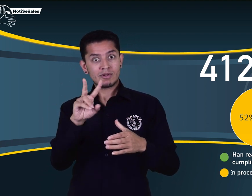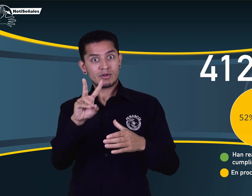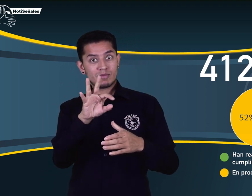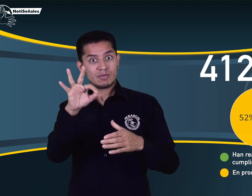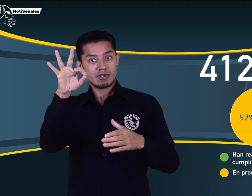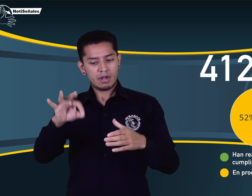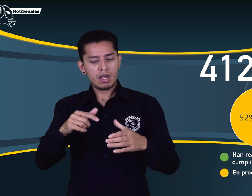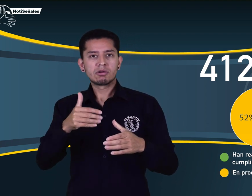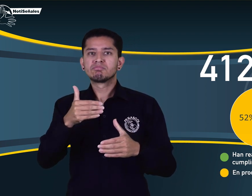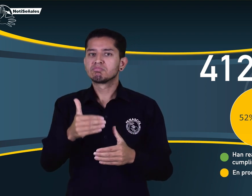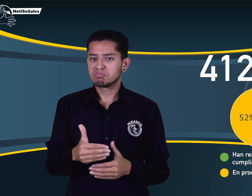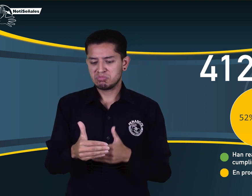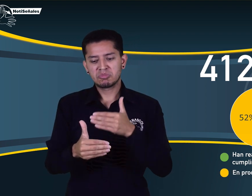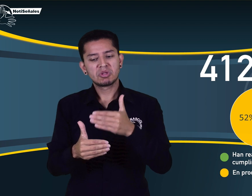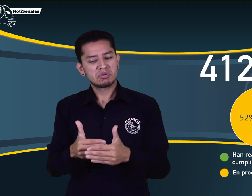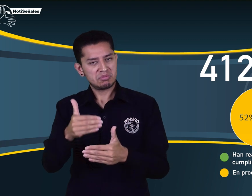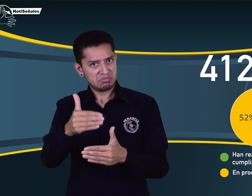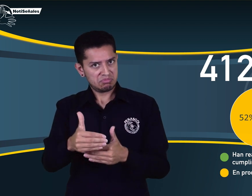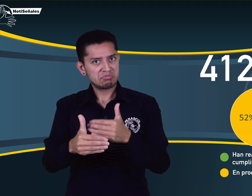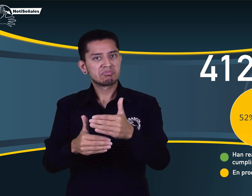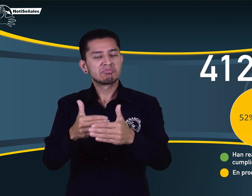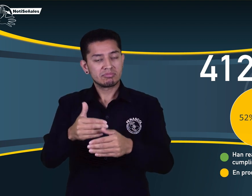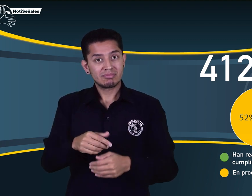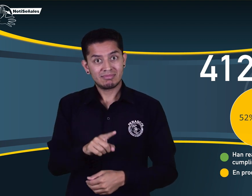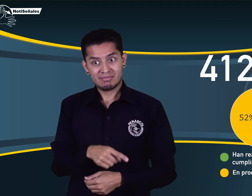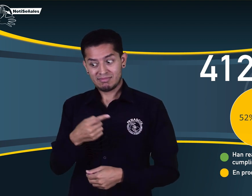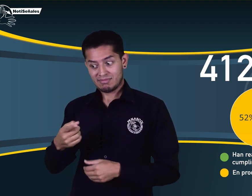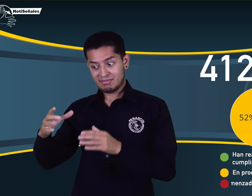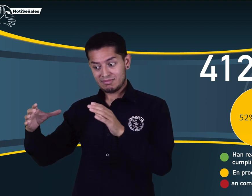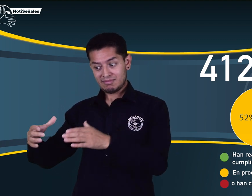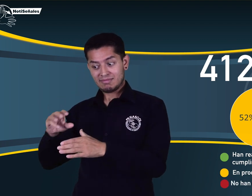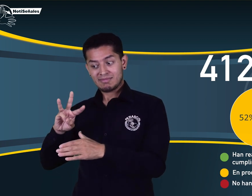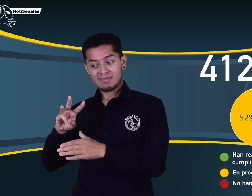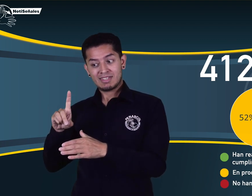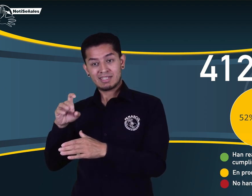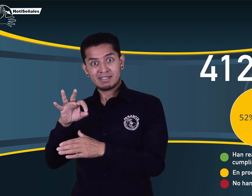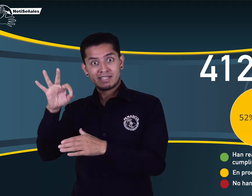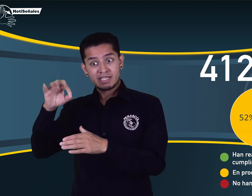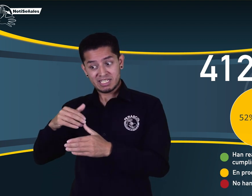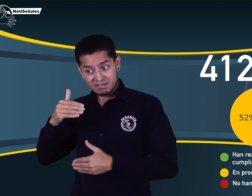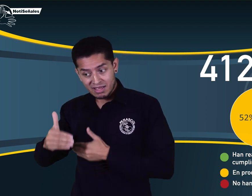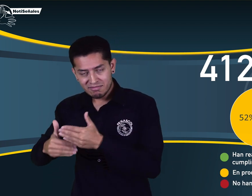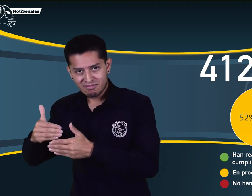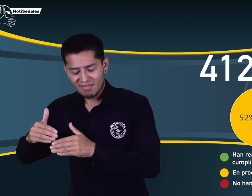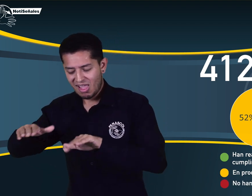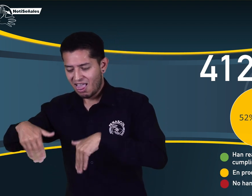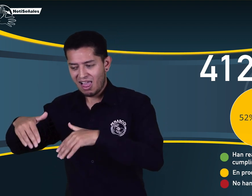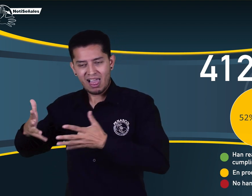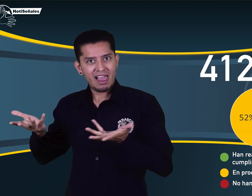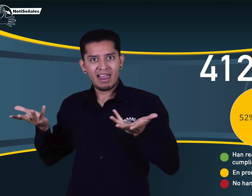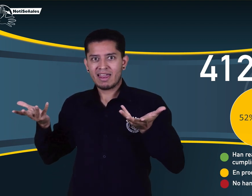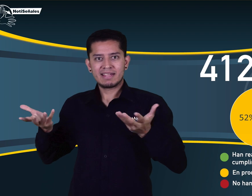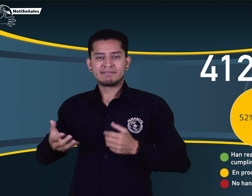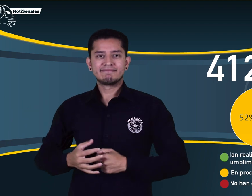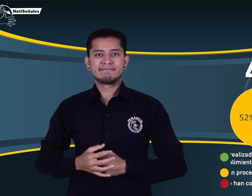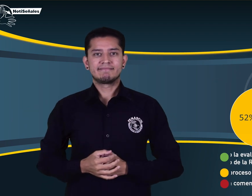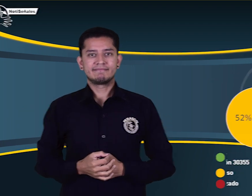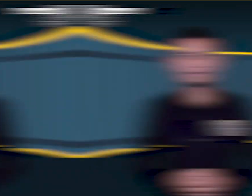el 52% están en proceso y el 36% no lo han hecho.